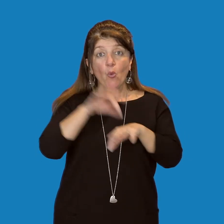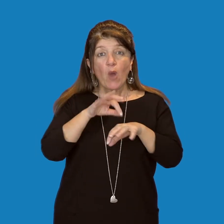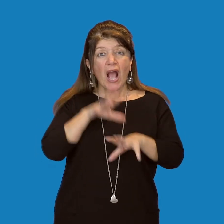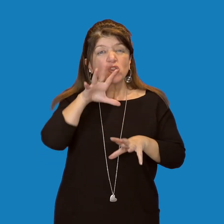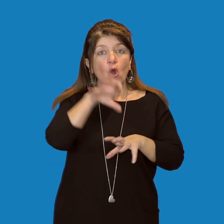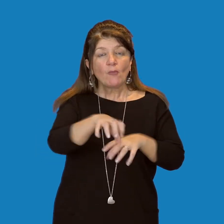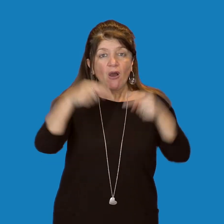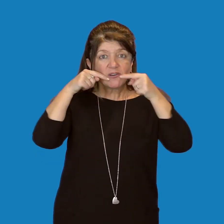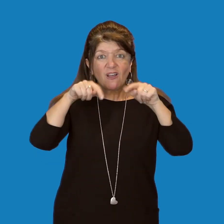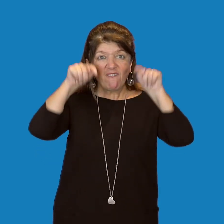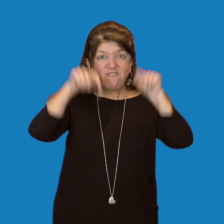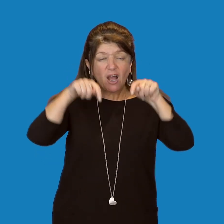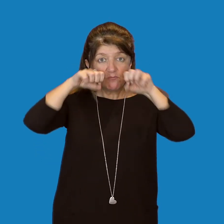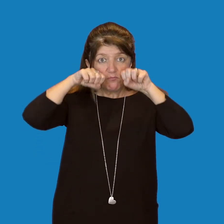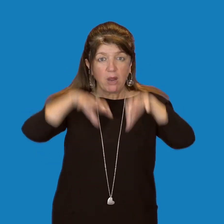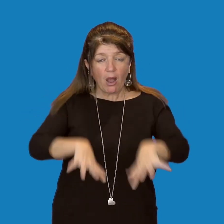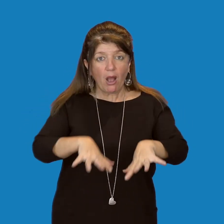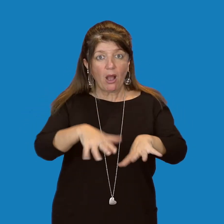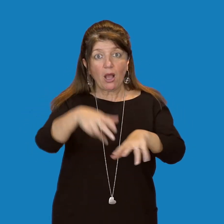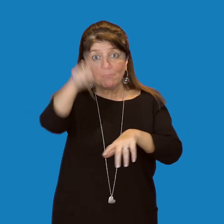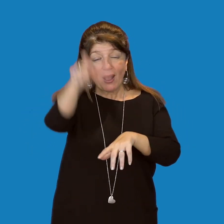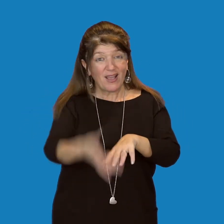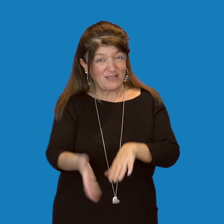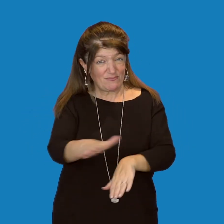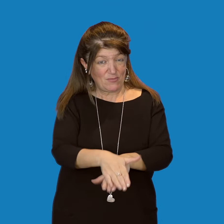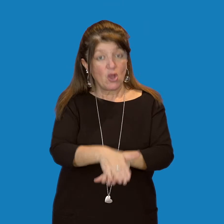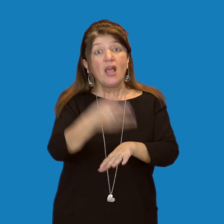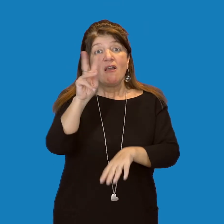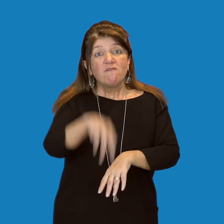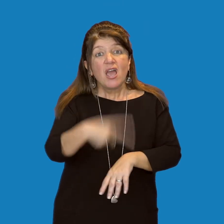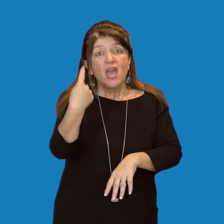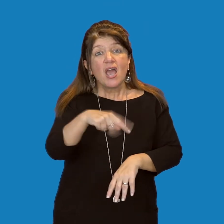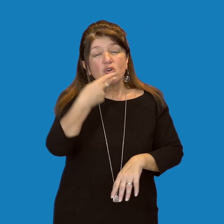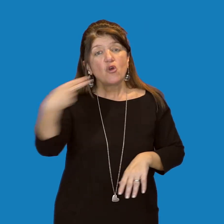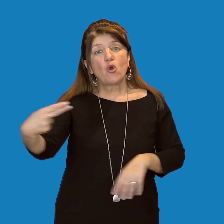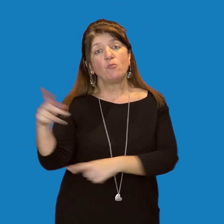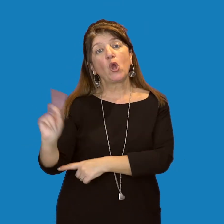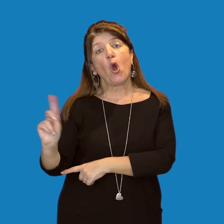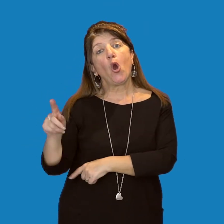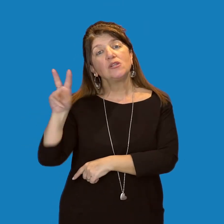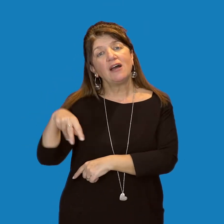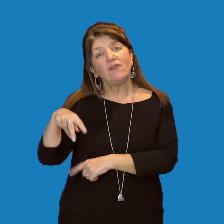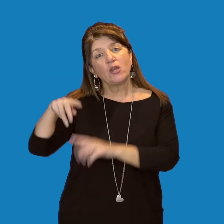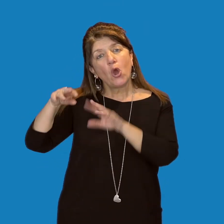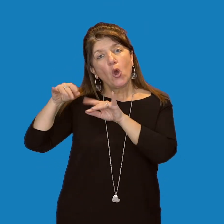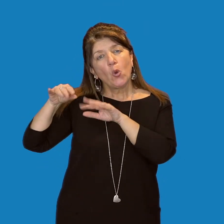La coda dalla quale prende il nome presenta all'estremità degli anelli di pelle indurita,